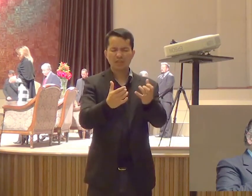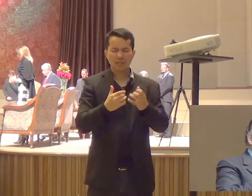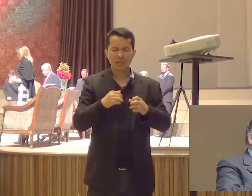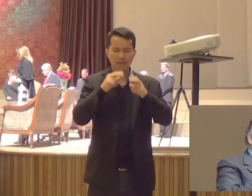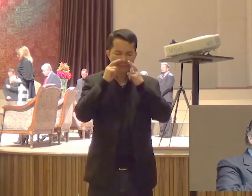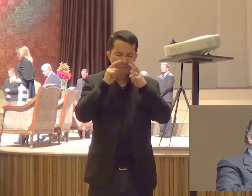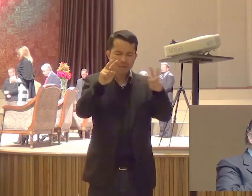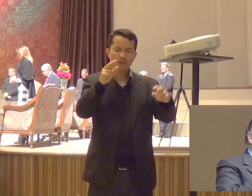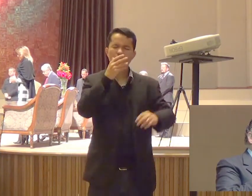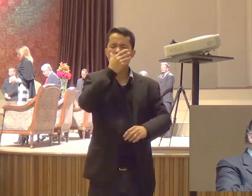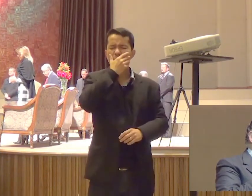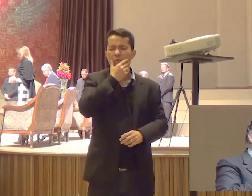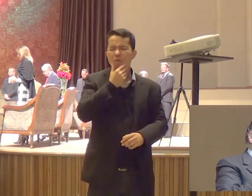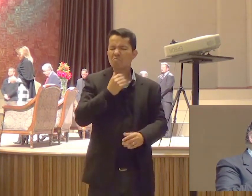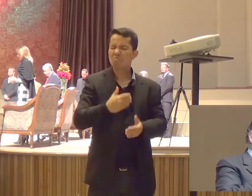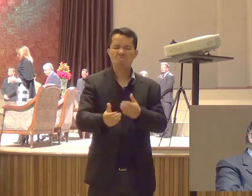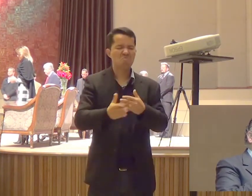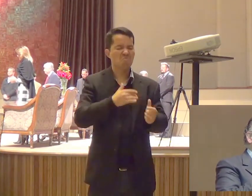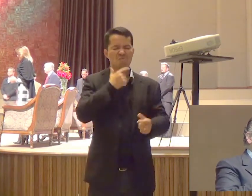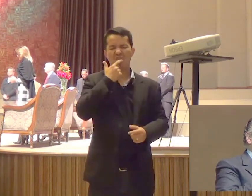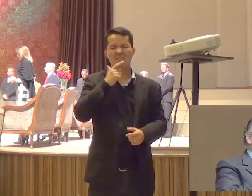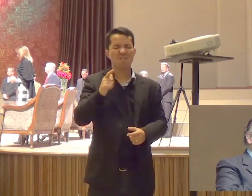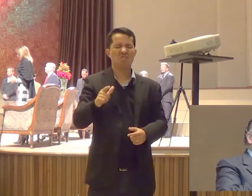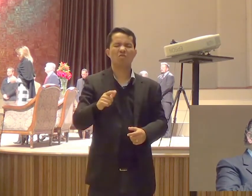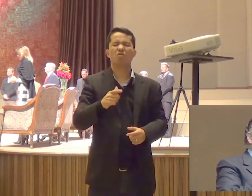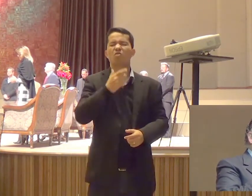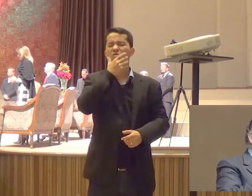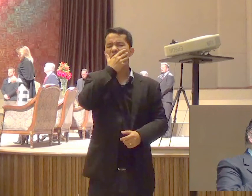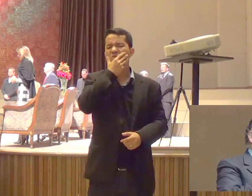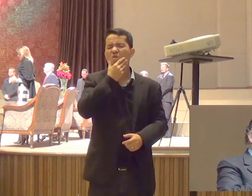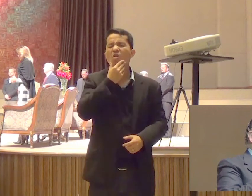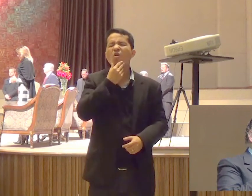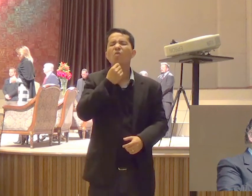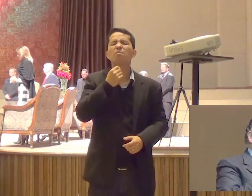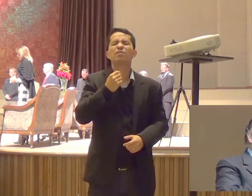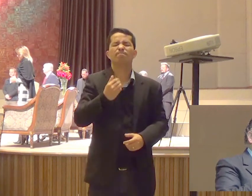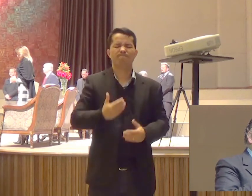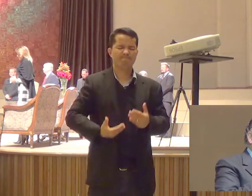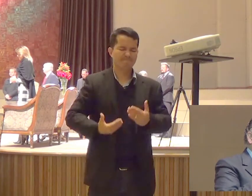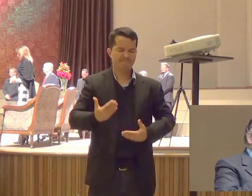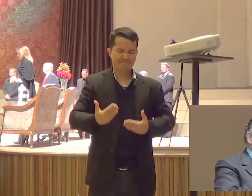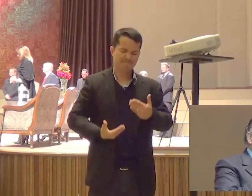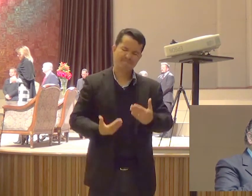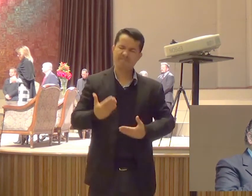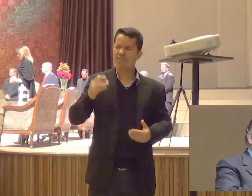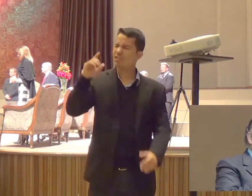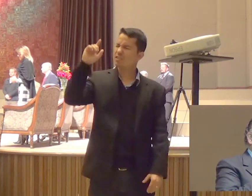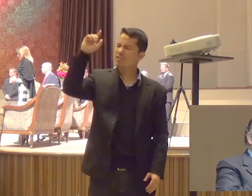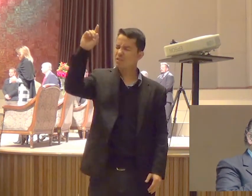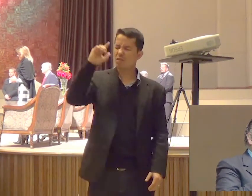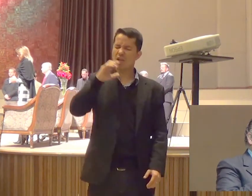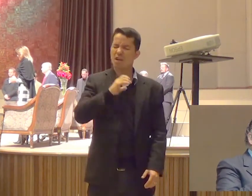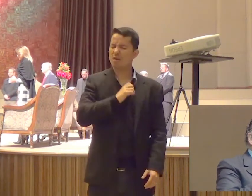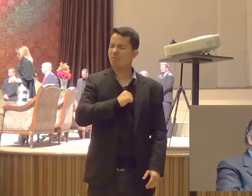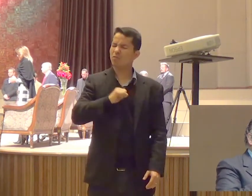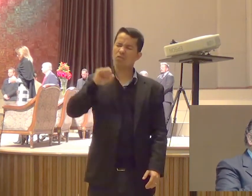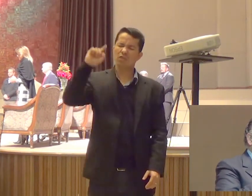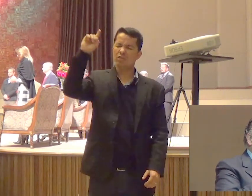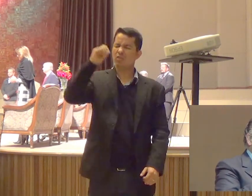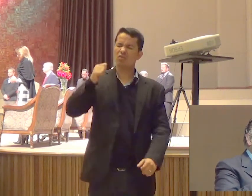Falando Qualquer Língua Que seja Mas homens Que falem Uma língua A língua Do amor A Deus Acima De todas As coisas E ao